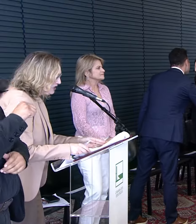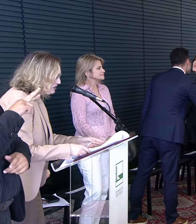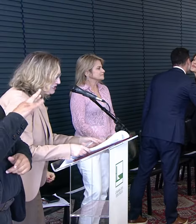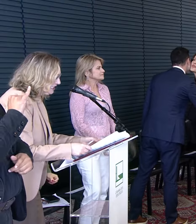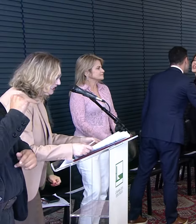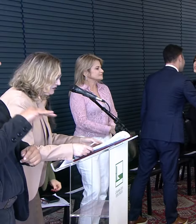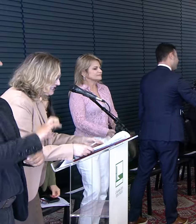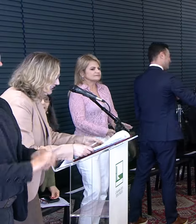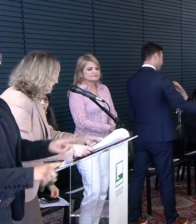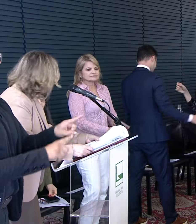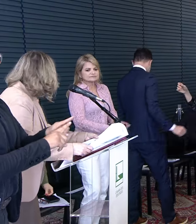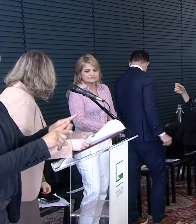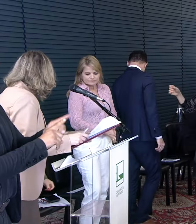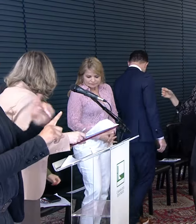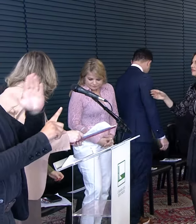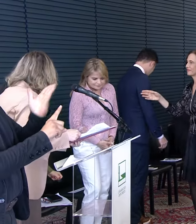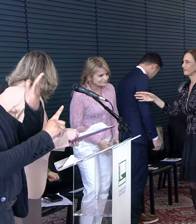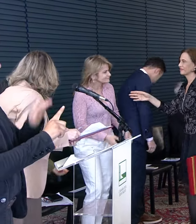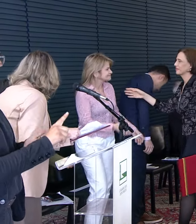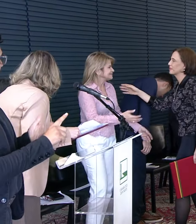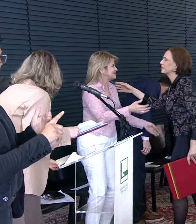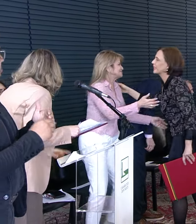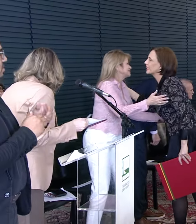Aos nossos queridos Agraciados